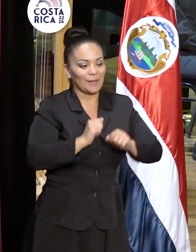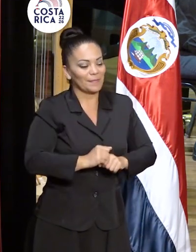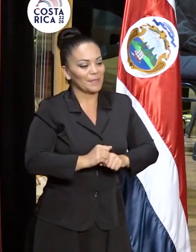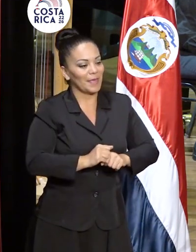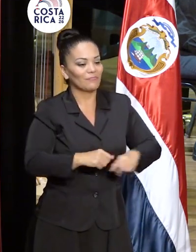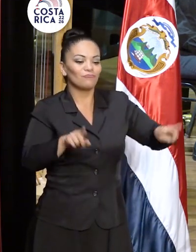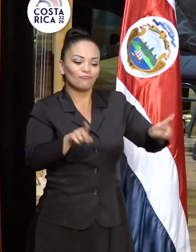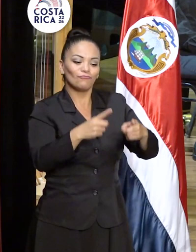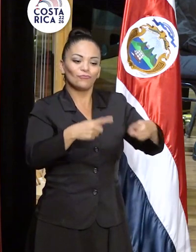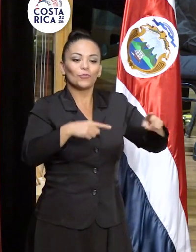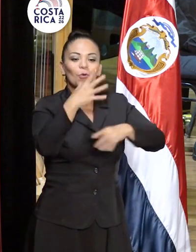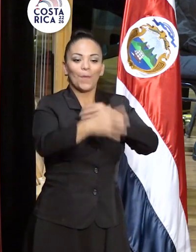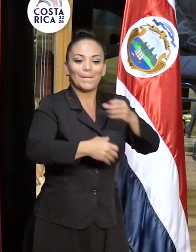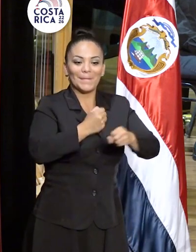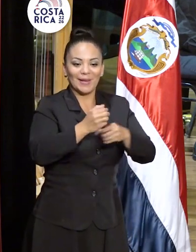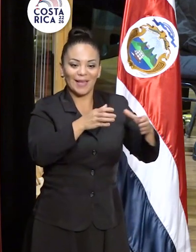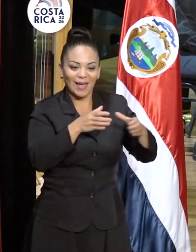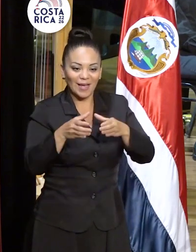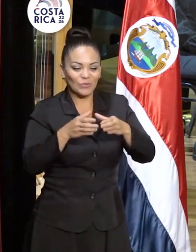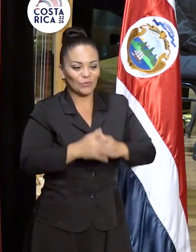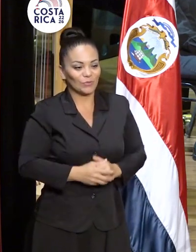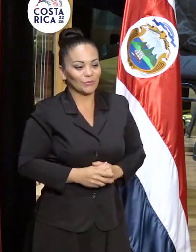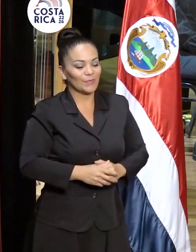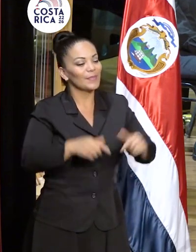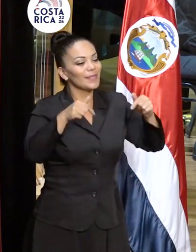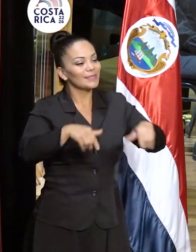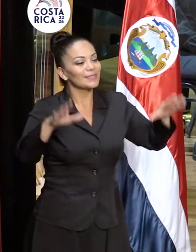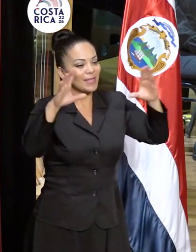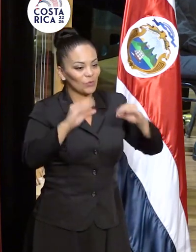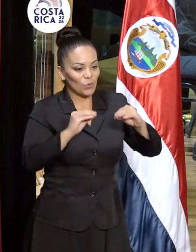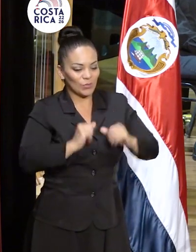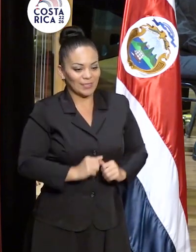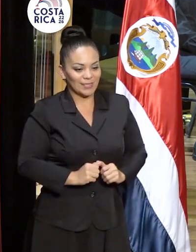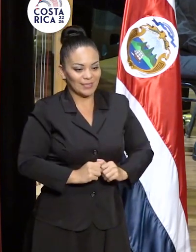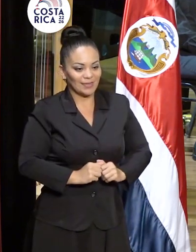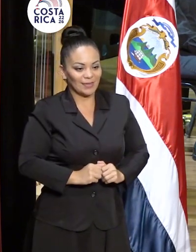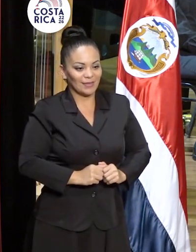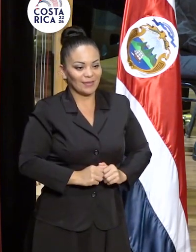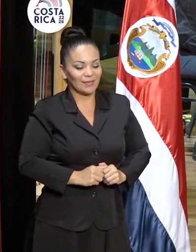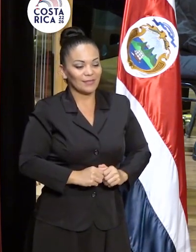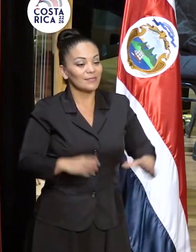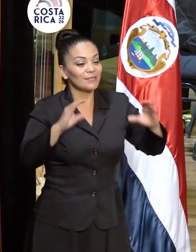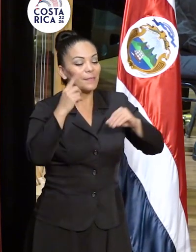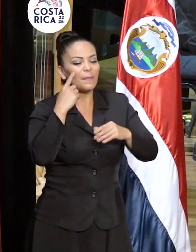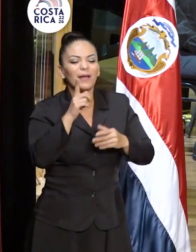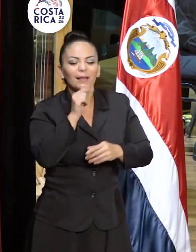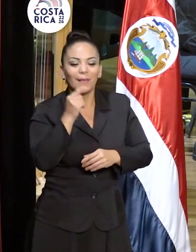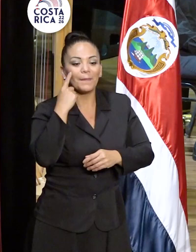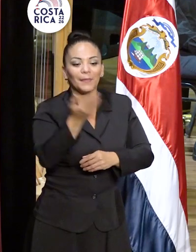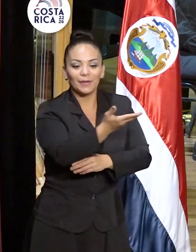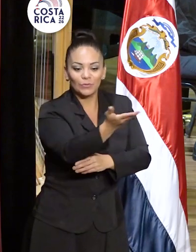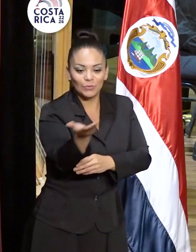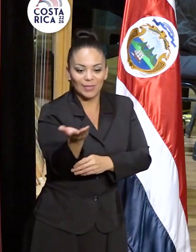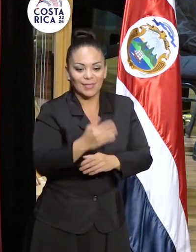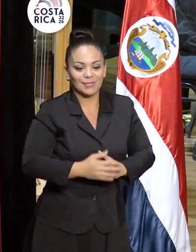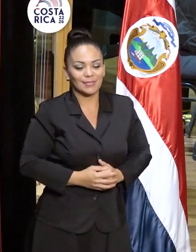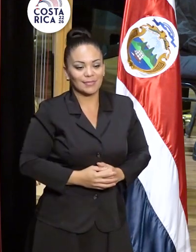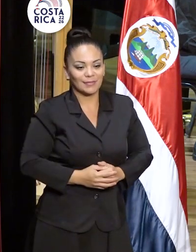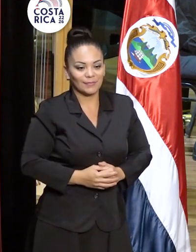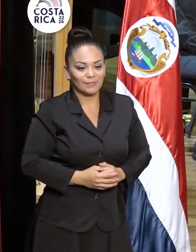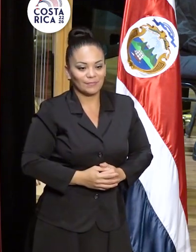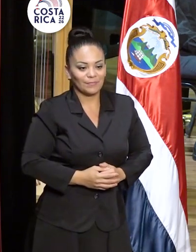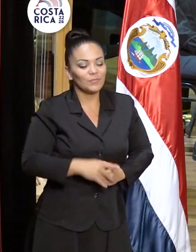cumpleaños. Esta noche es una noche para ustedes, porque yo creo que